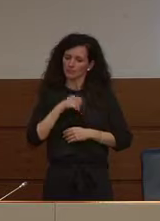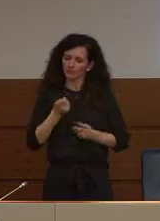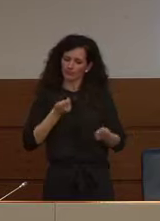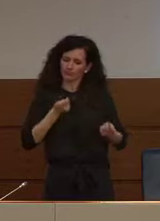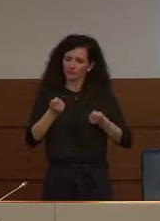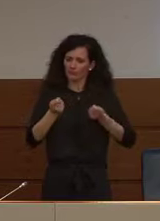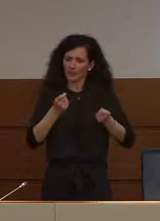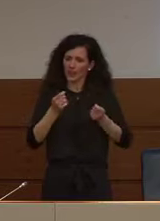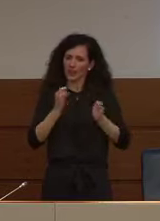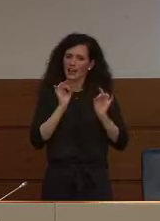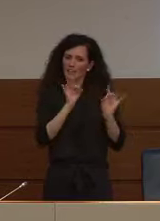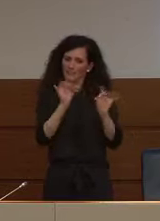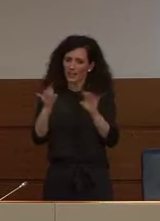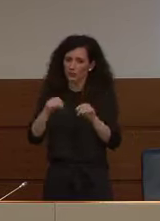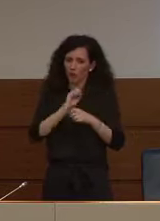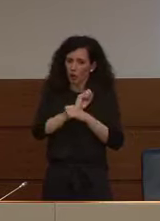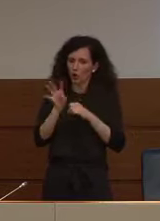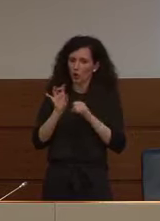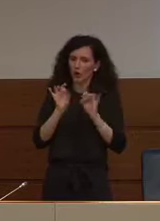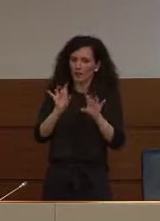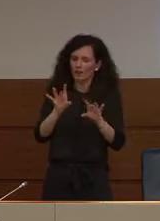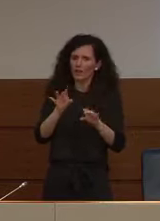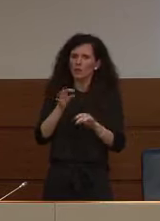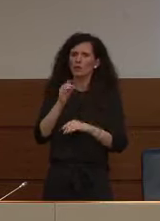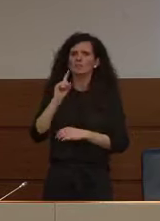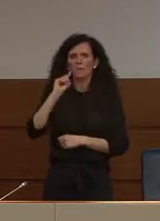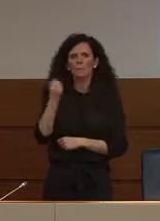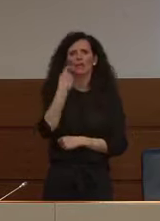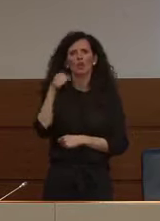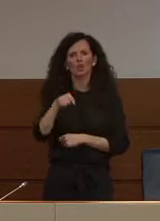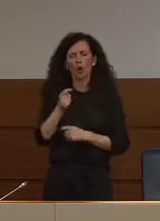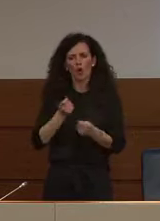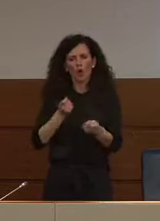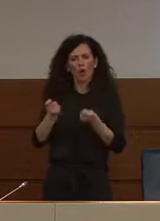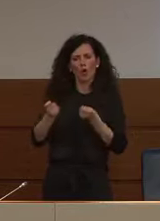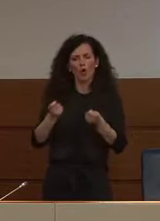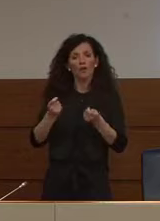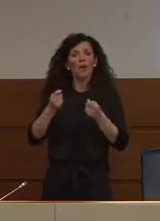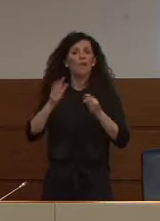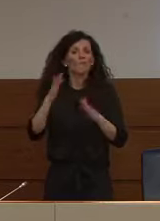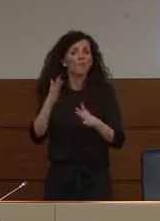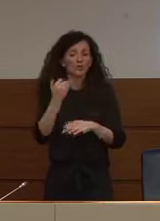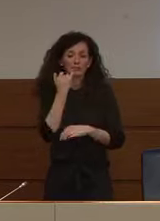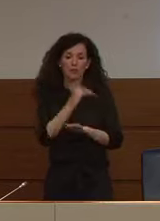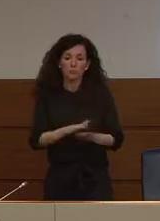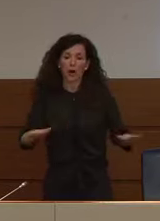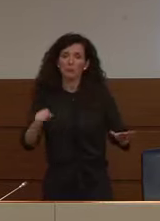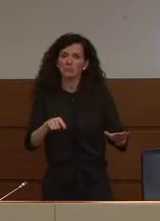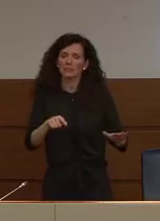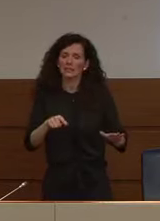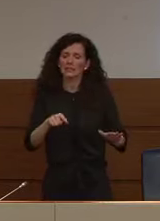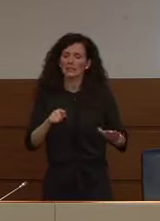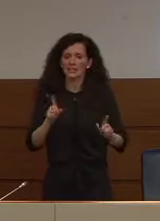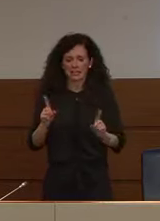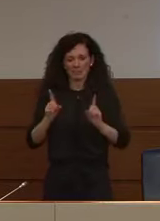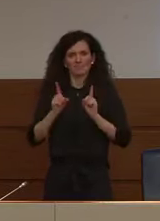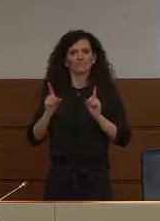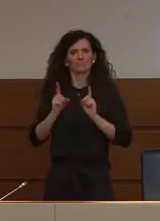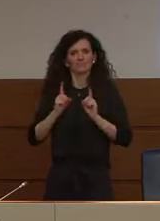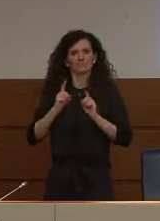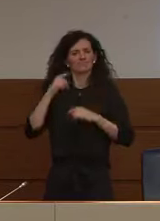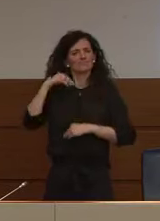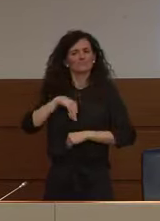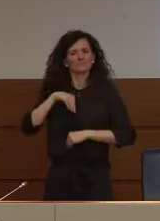l'infezione da coronavirus forse perché il loro sistema immunitario per definizione